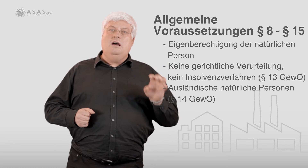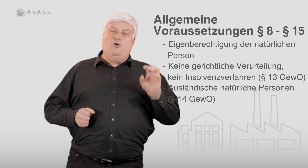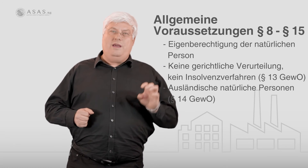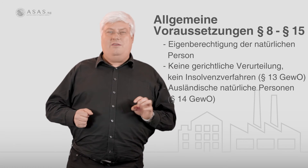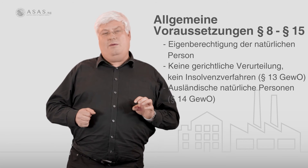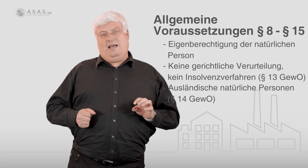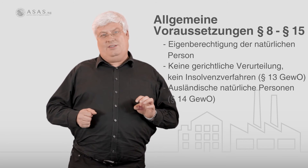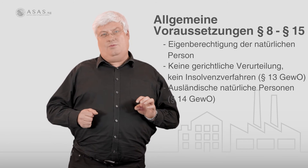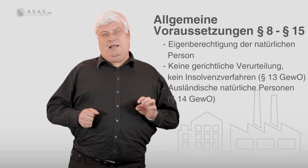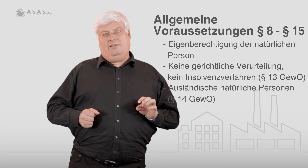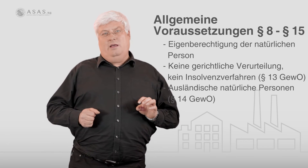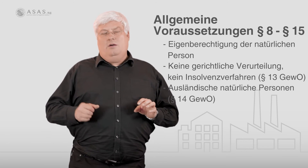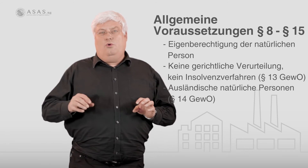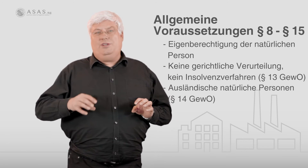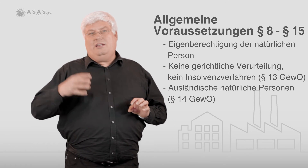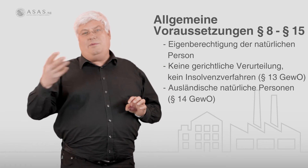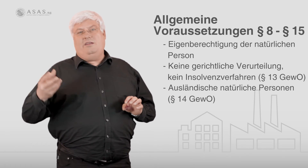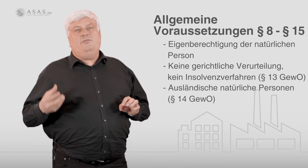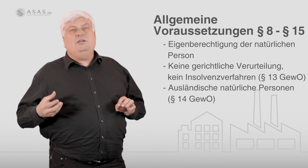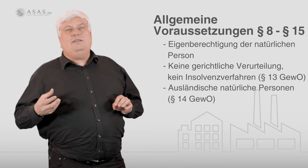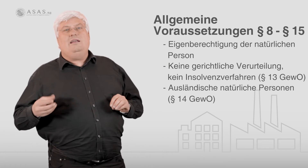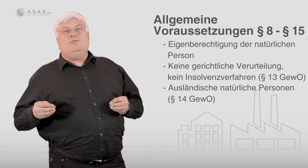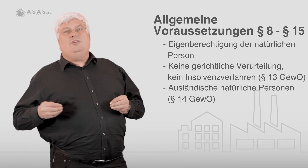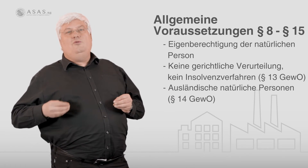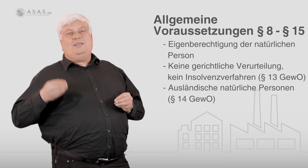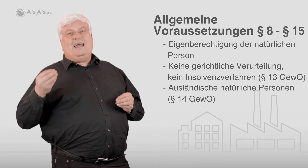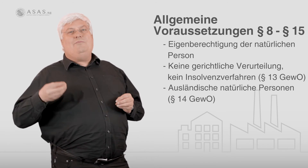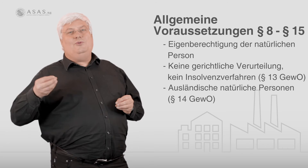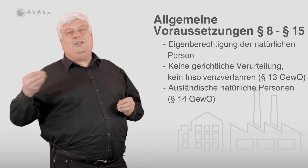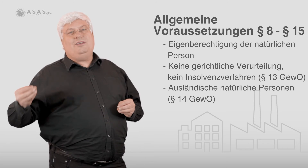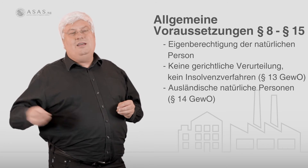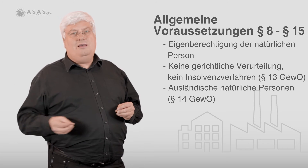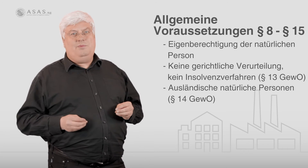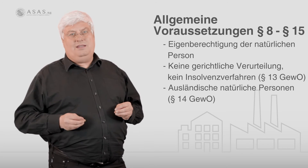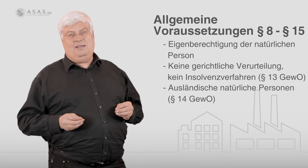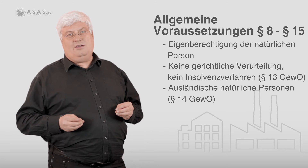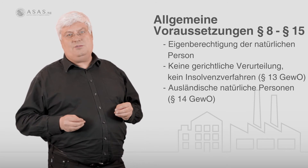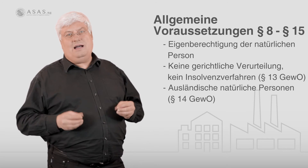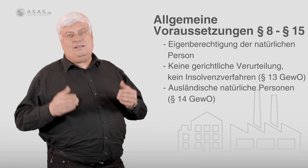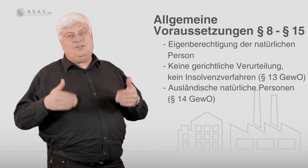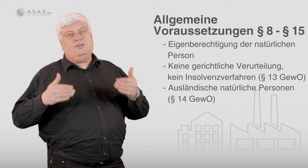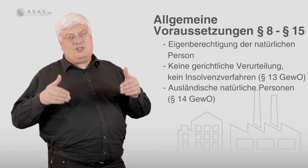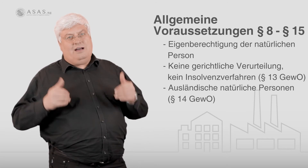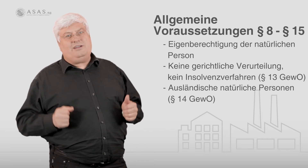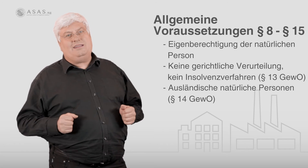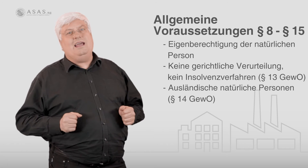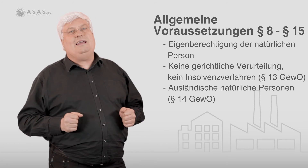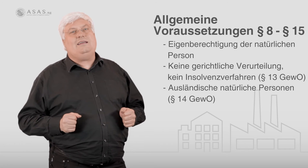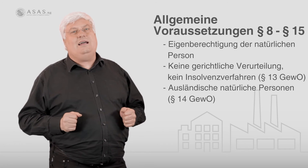um ein Gewerbe anzumelden. Oder ich habe eine Verurteilung, die über drei Monate bedingt ausmacht, also in der Strafkarte eingetragen